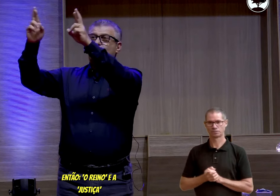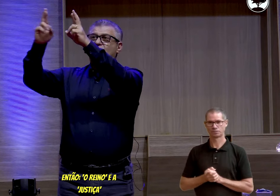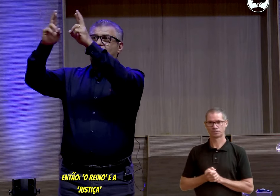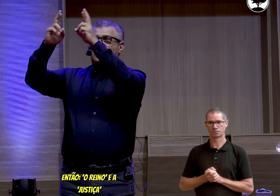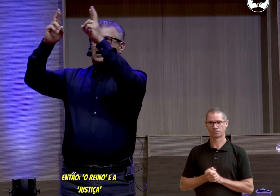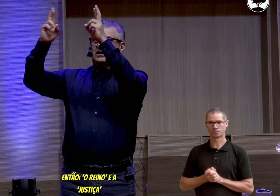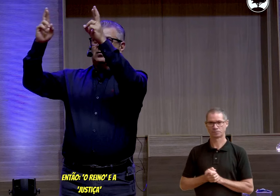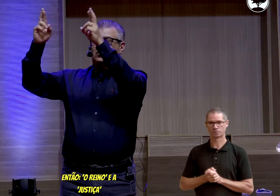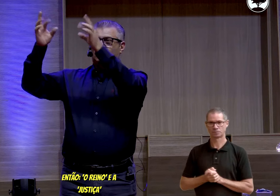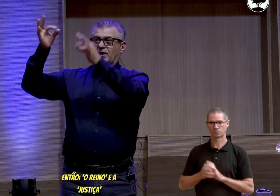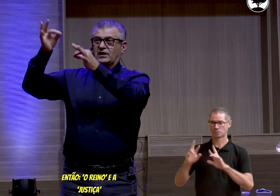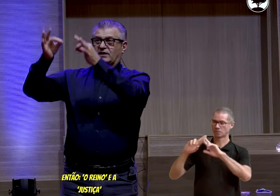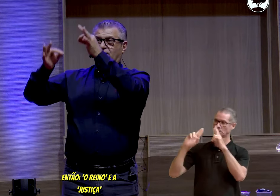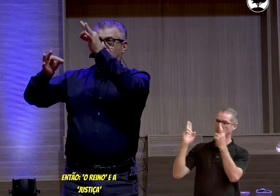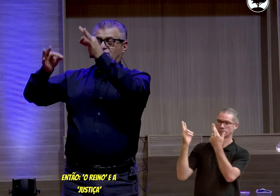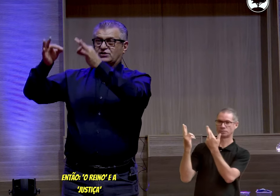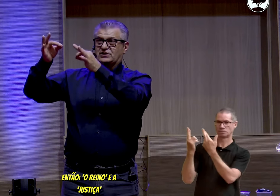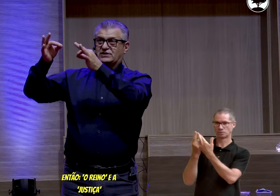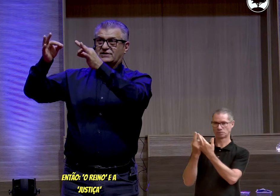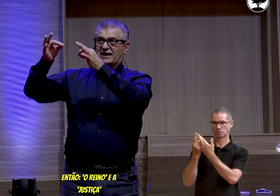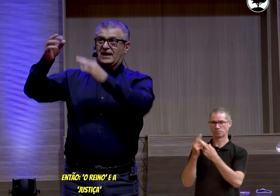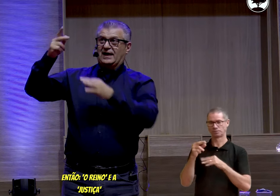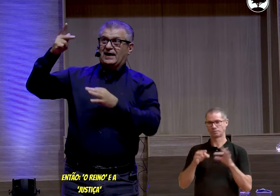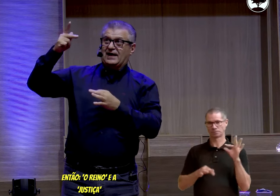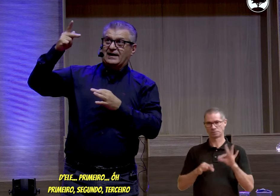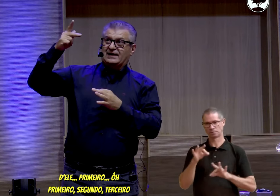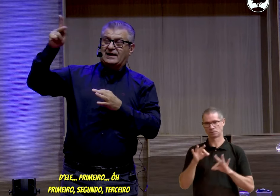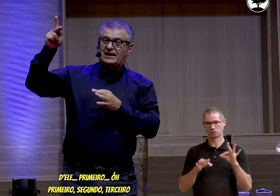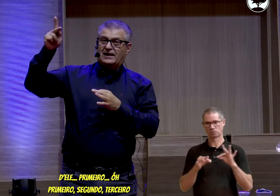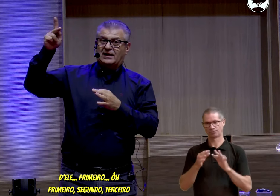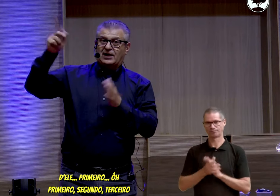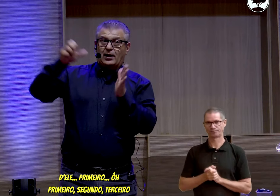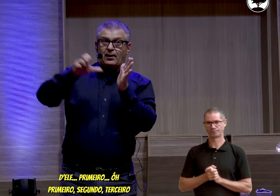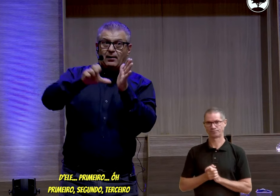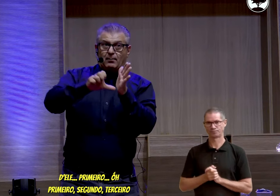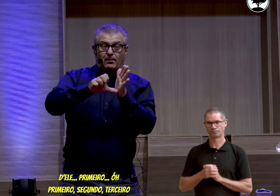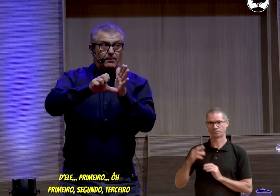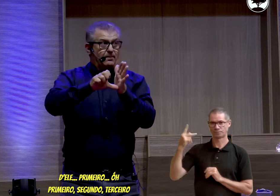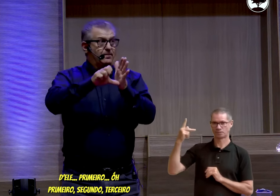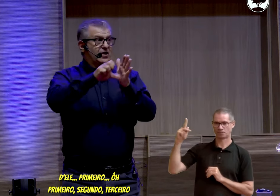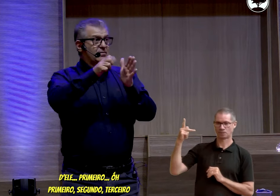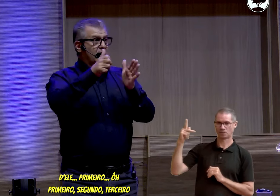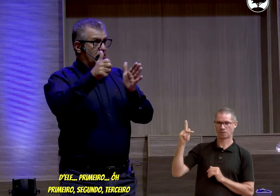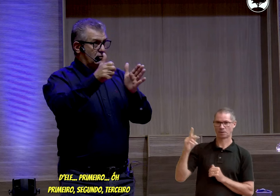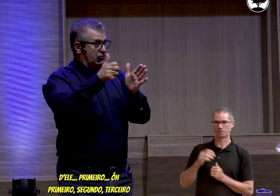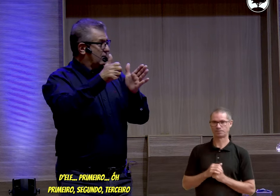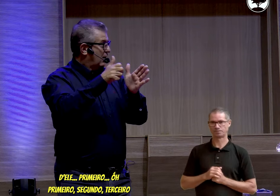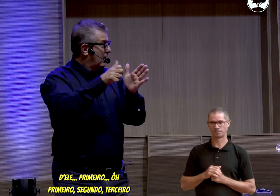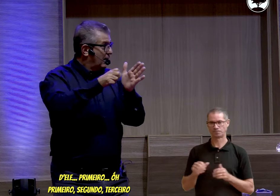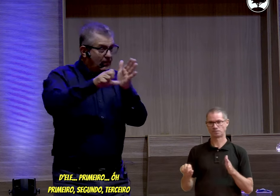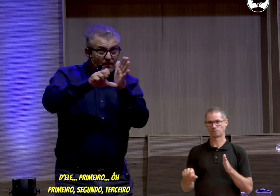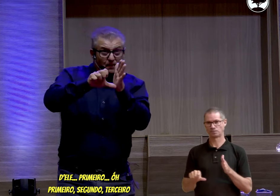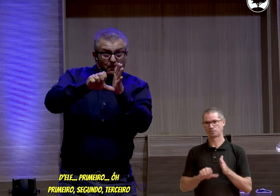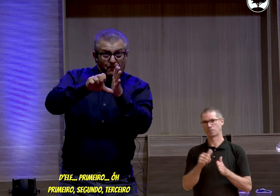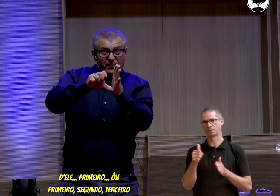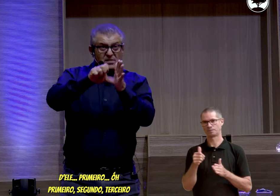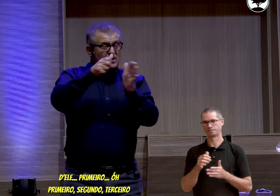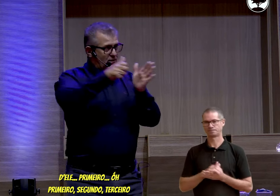então, o reino e a justiça dele, primeiro, ó,